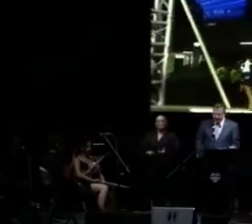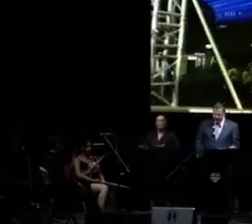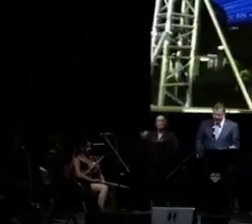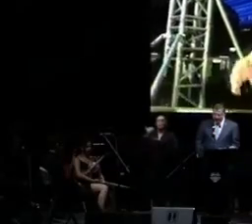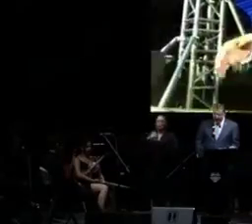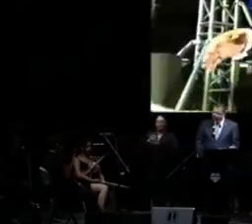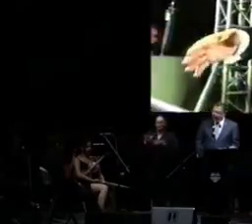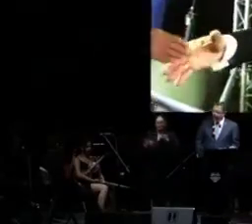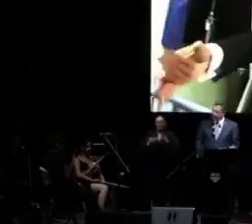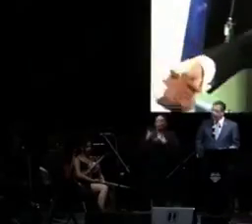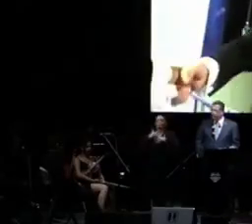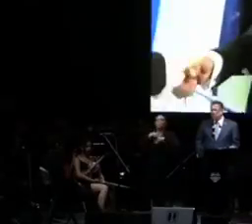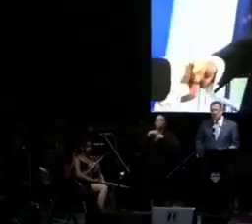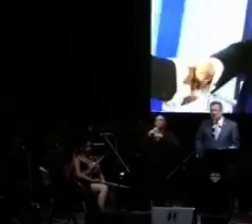confianza en el futuro. ¡Suscríbete al al canal! ¡Suscríbete